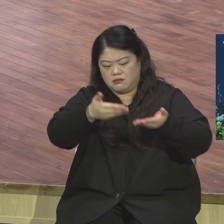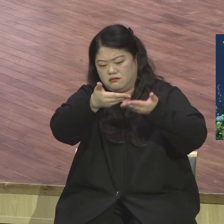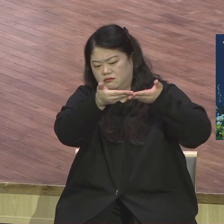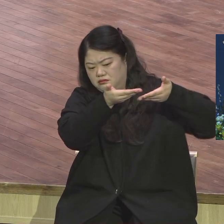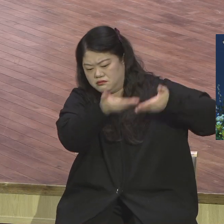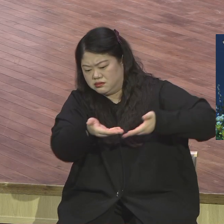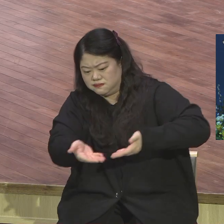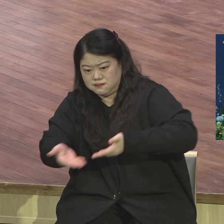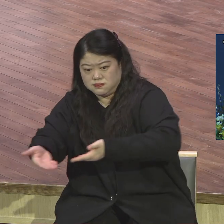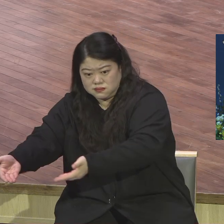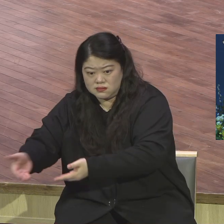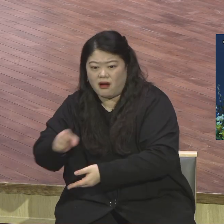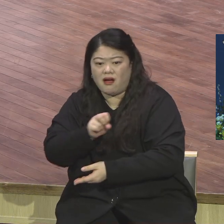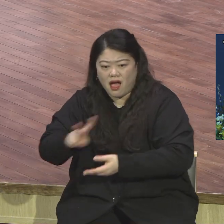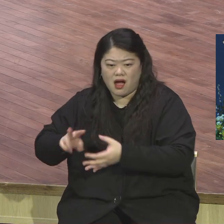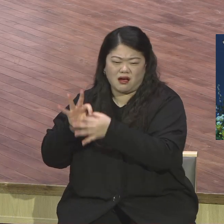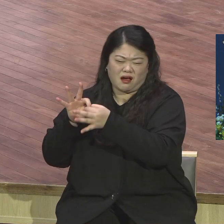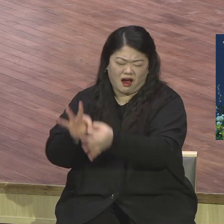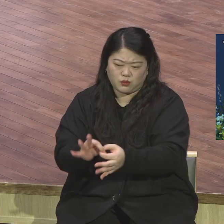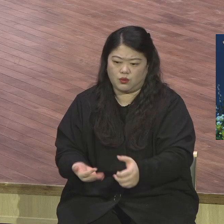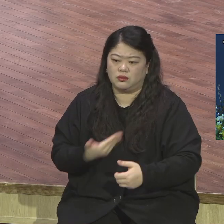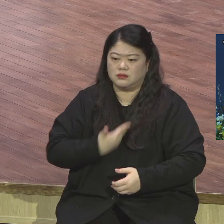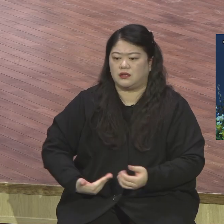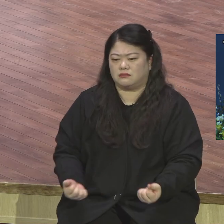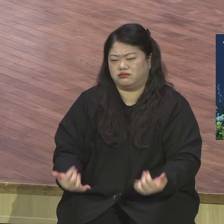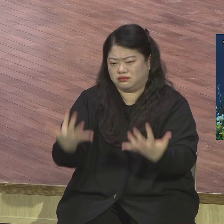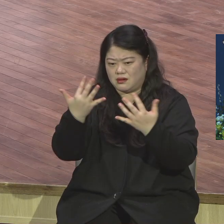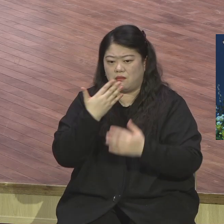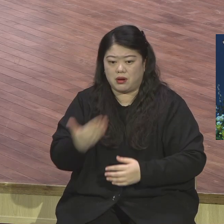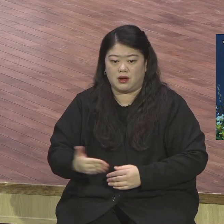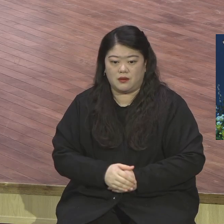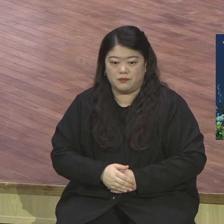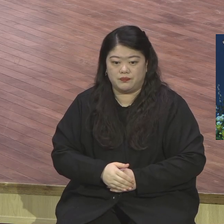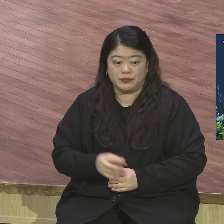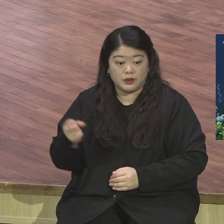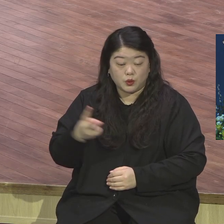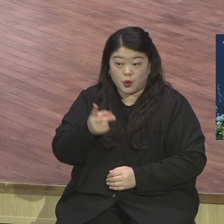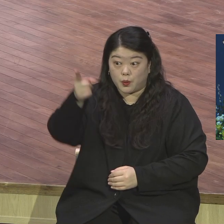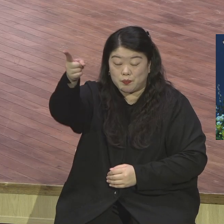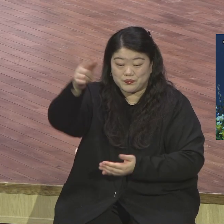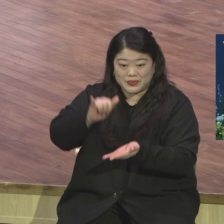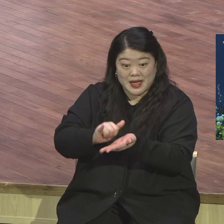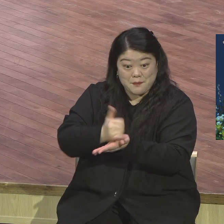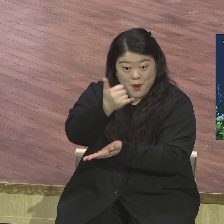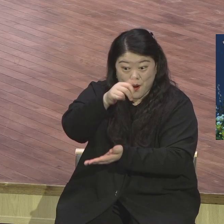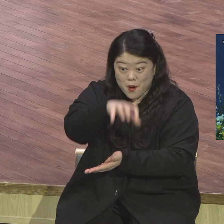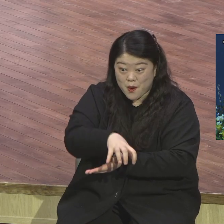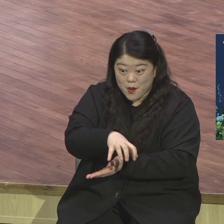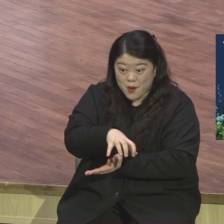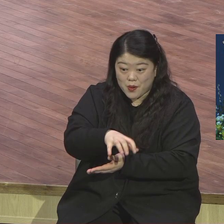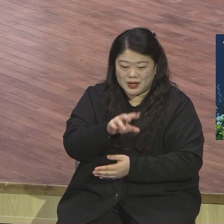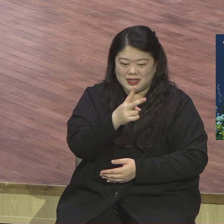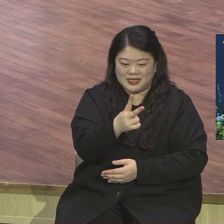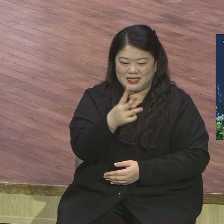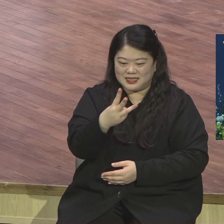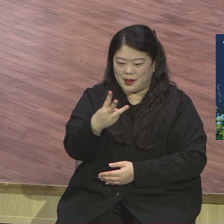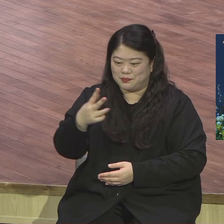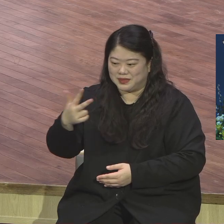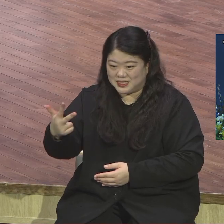보급말을 위해서 237 트리라운지 형태의 시대적 흐름을 맞는 전문계를 확장해 나가야 돼요. 각 어느 건